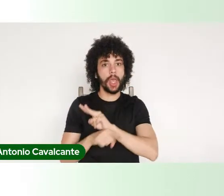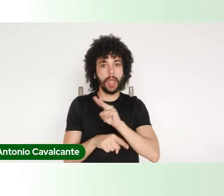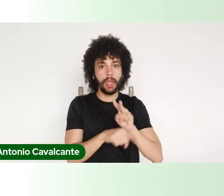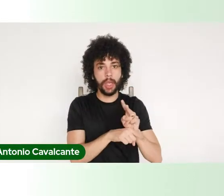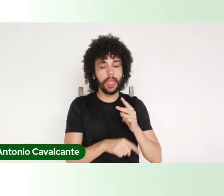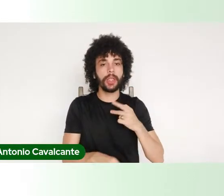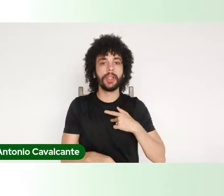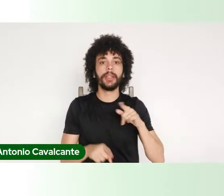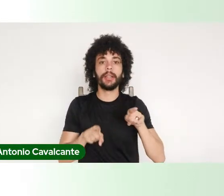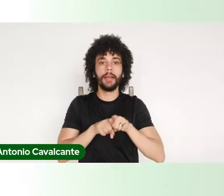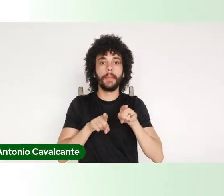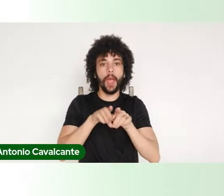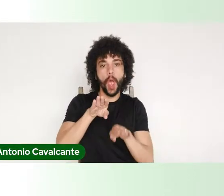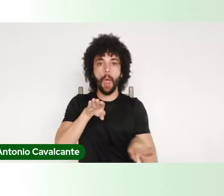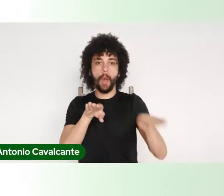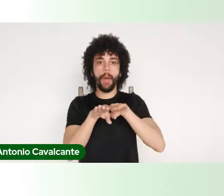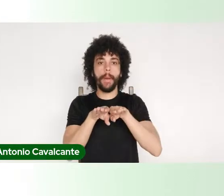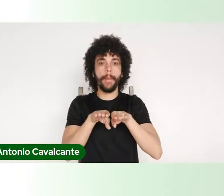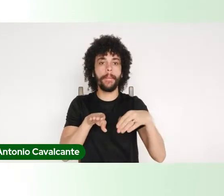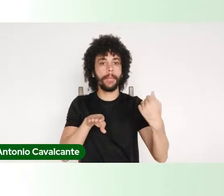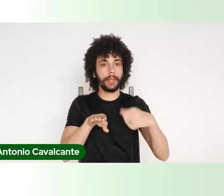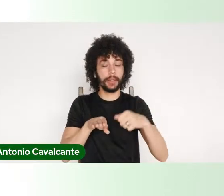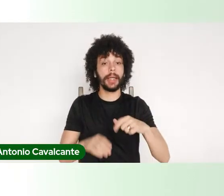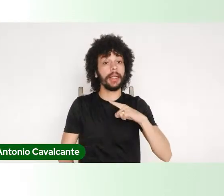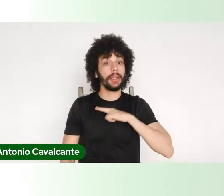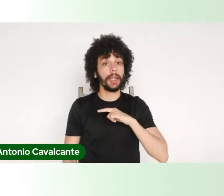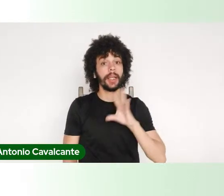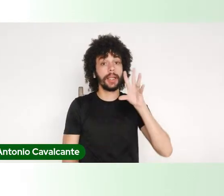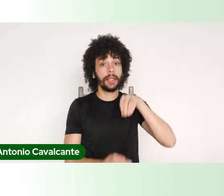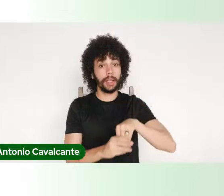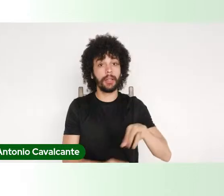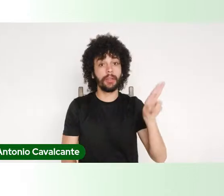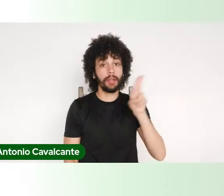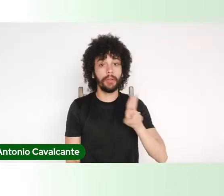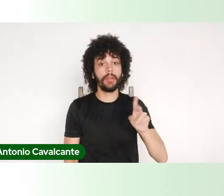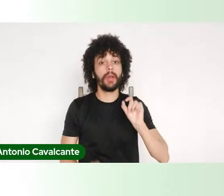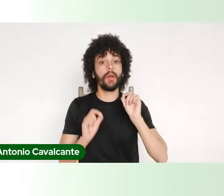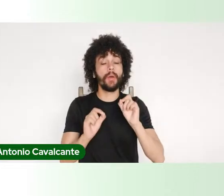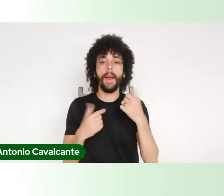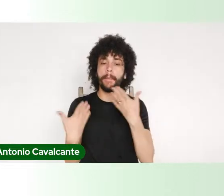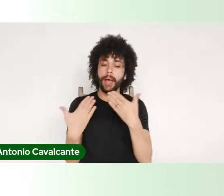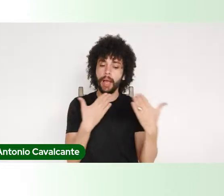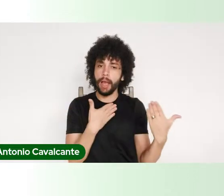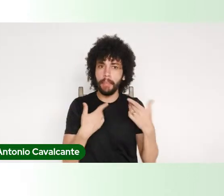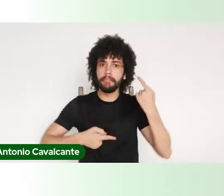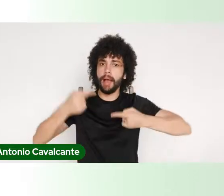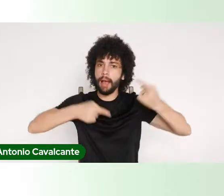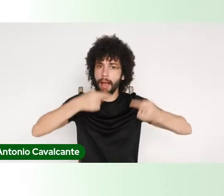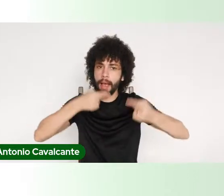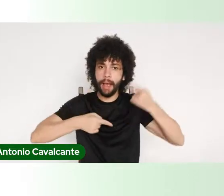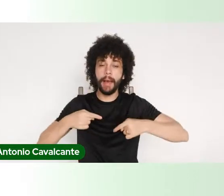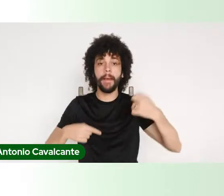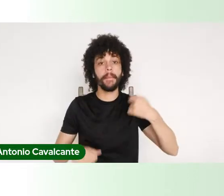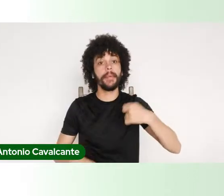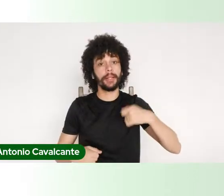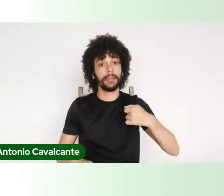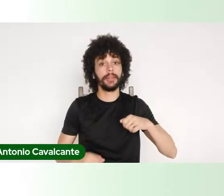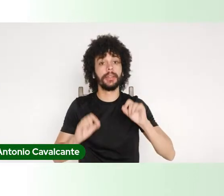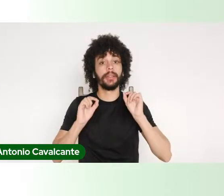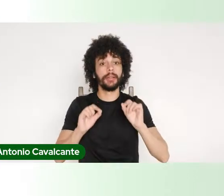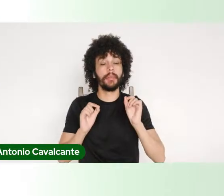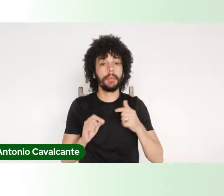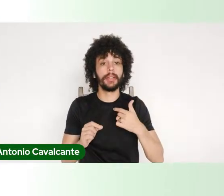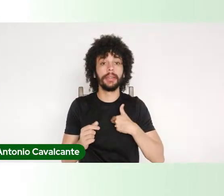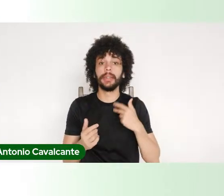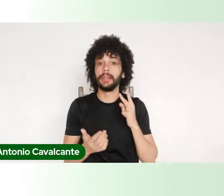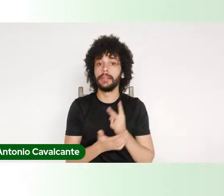de cota. Nós temos dentro da universidade que debater isso cada vez que a universidade fizer o